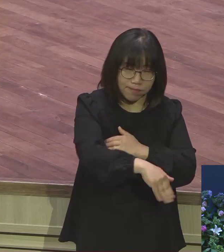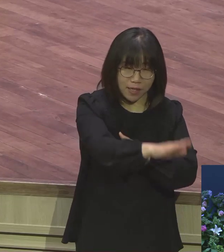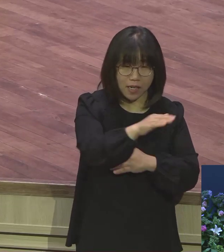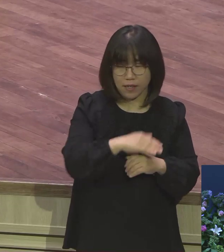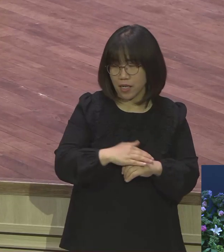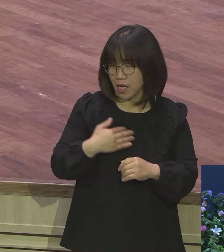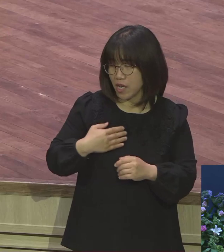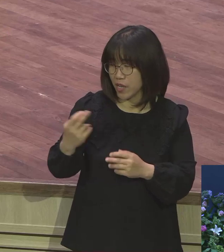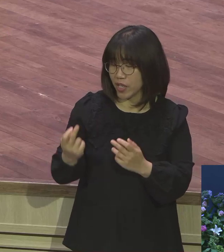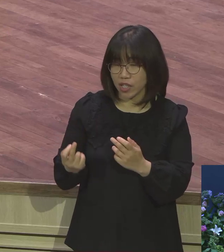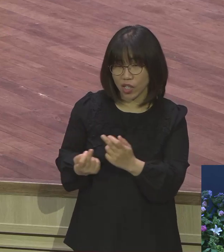죽인다니까.